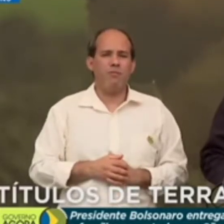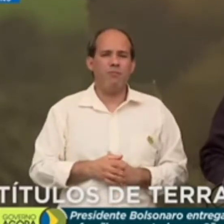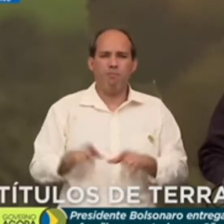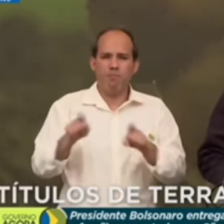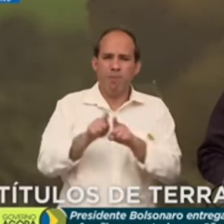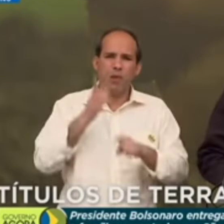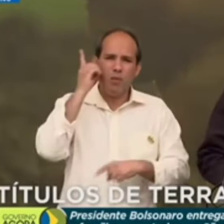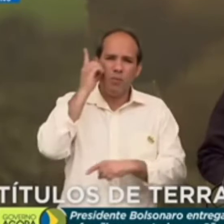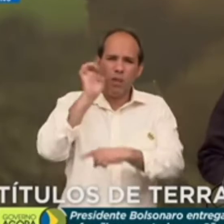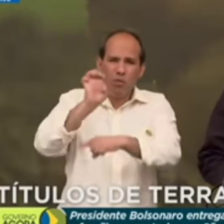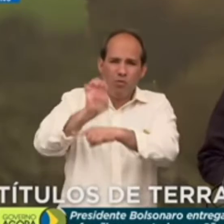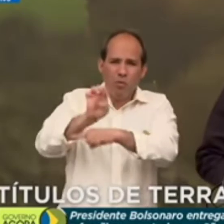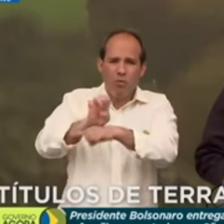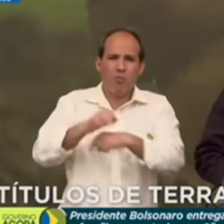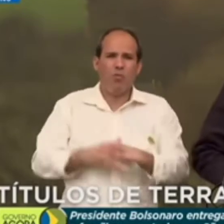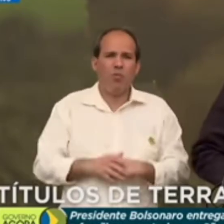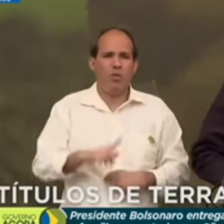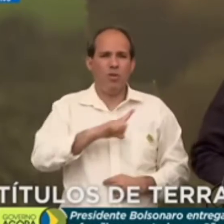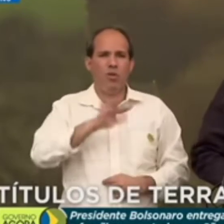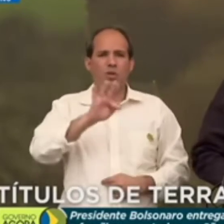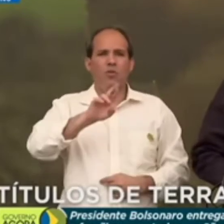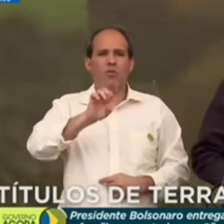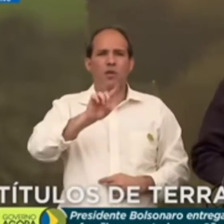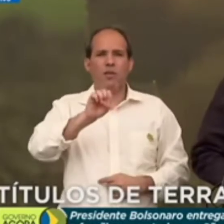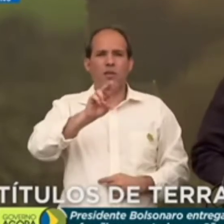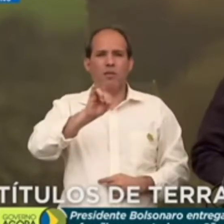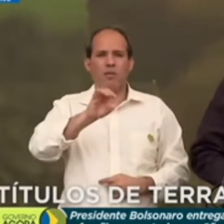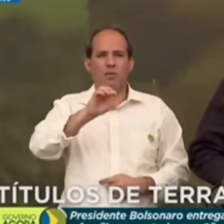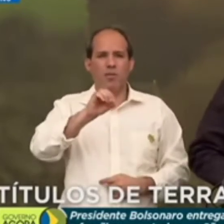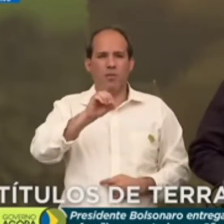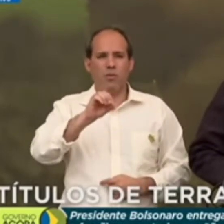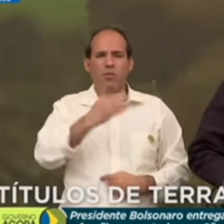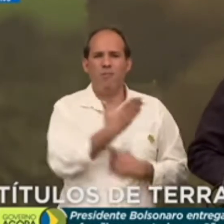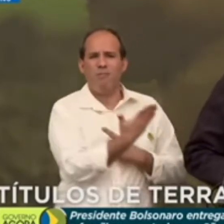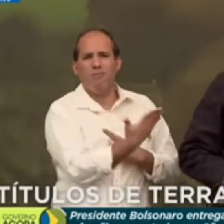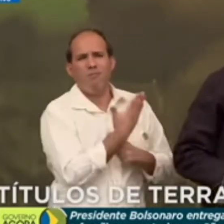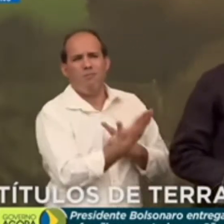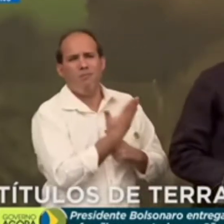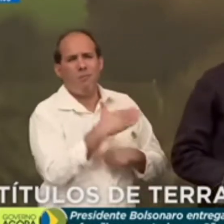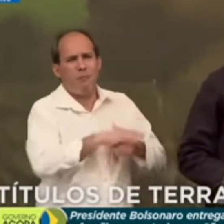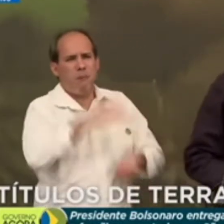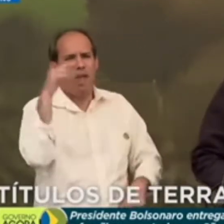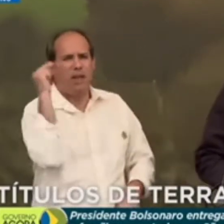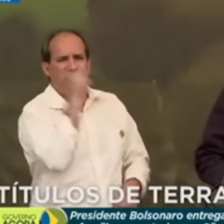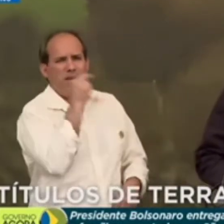Deputados estaduais, tenho o Frederico Dávila, que me ajuda em muito.